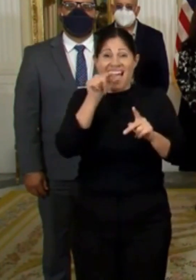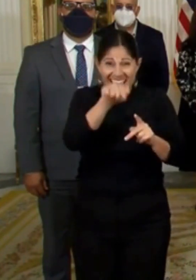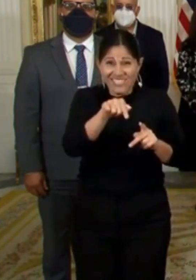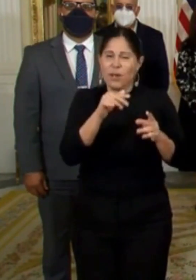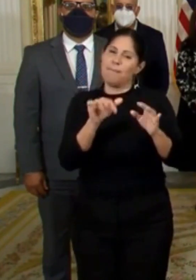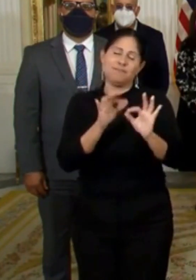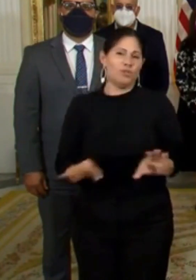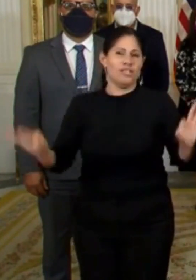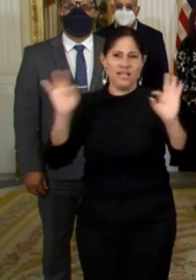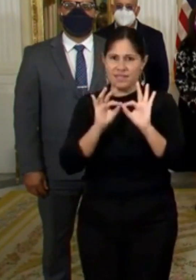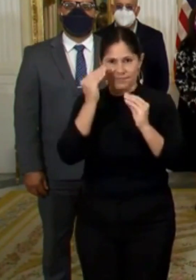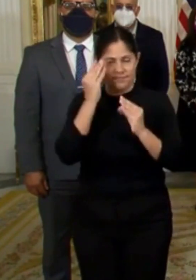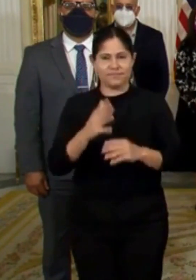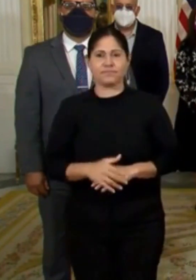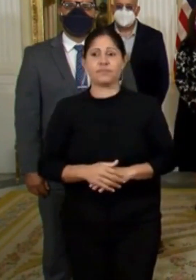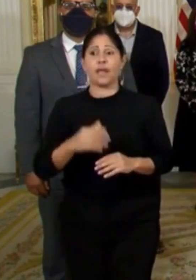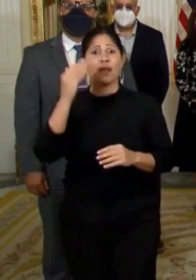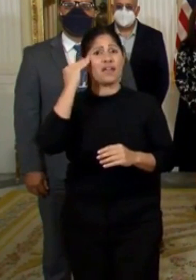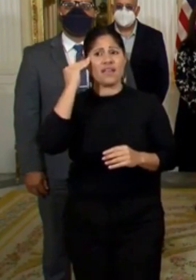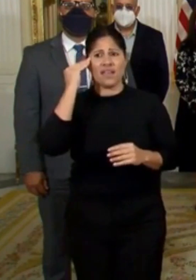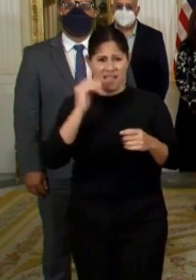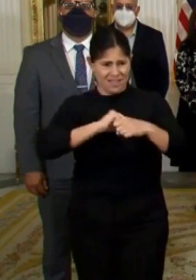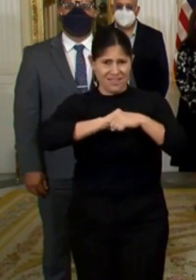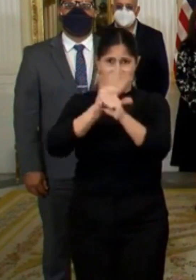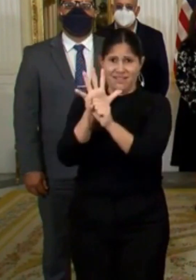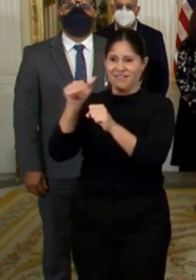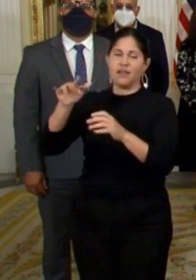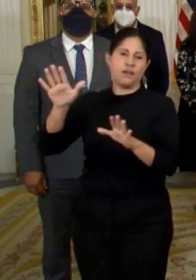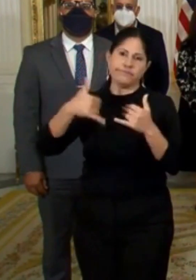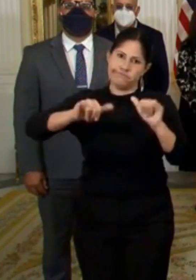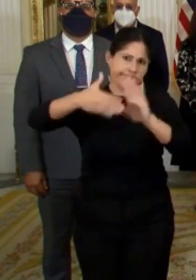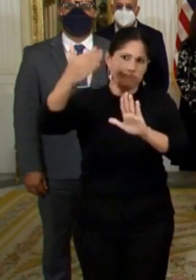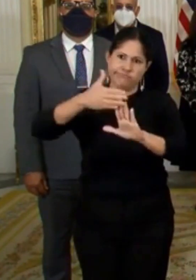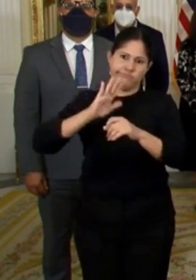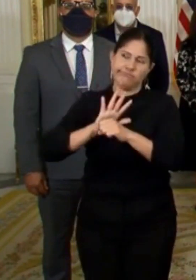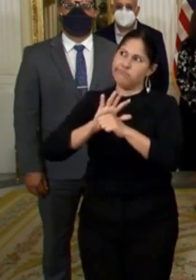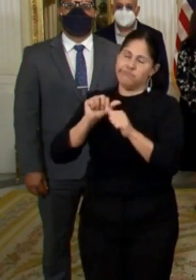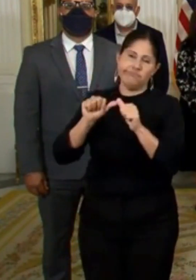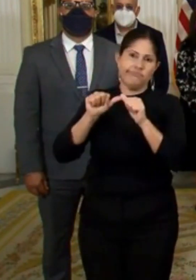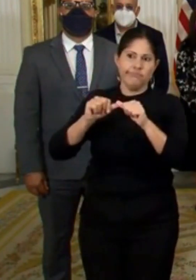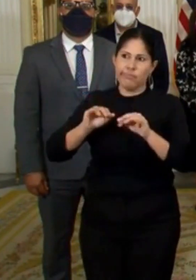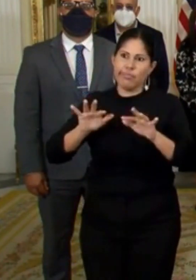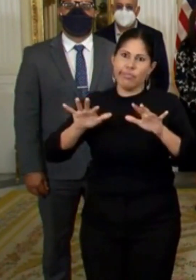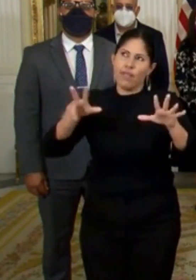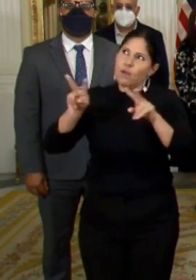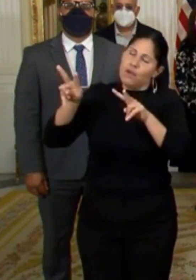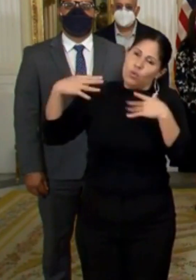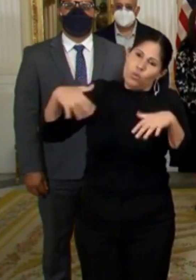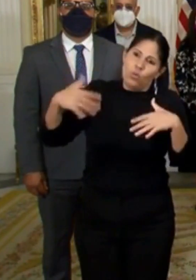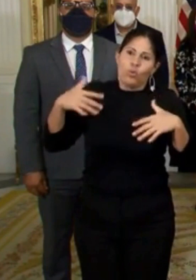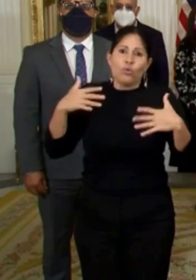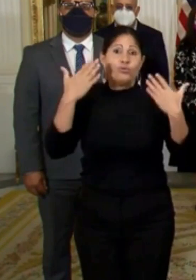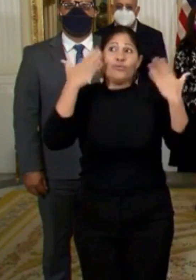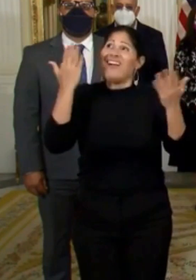lo más importante. Ya sabemos que el COVID-19 es una realidad que tendremos en nuestras vidas por un tiempo